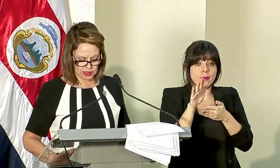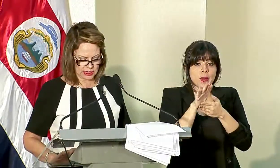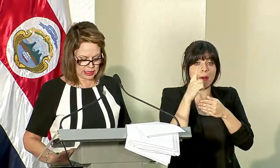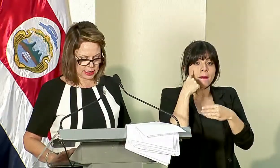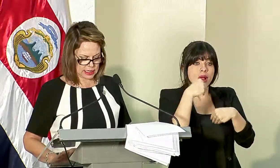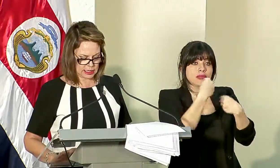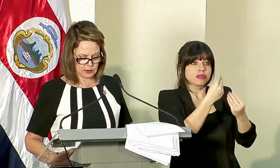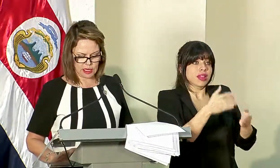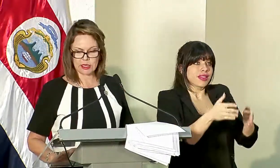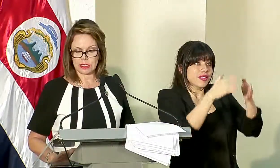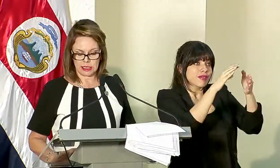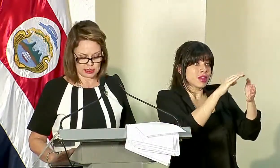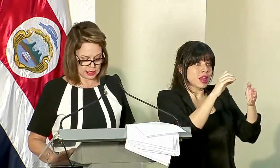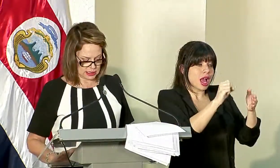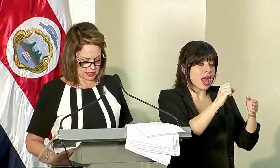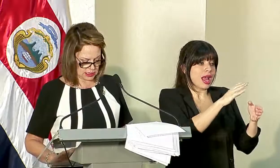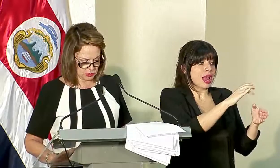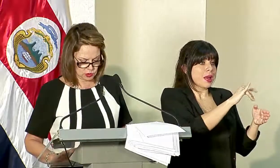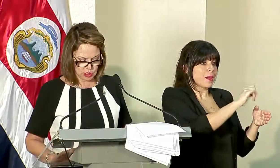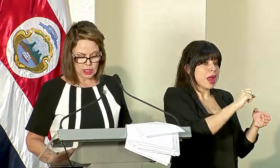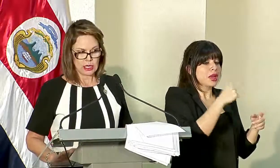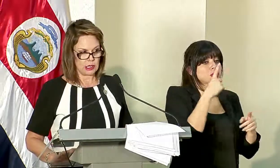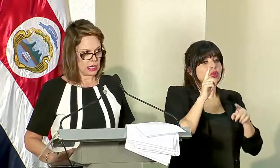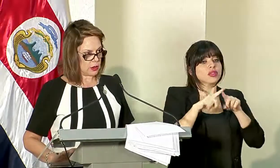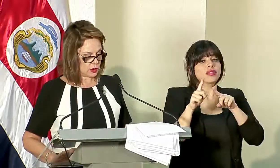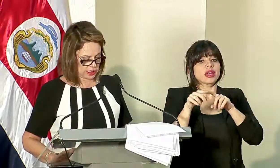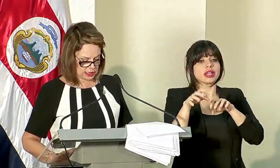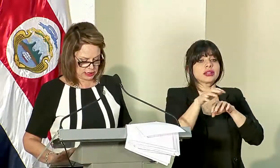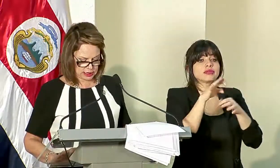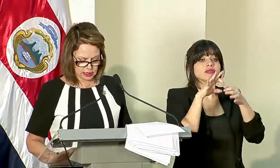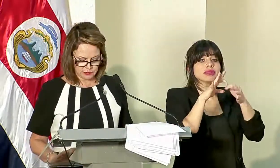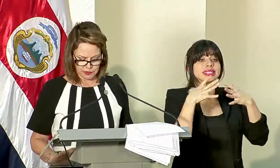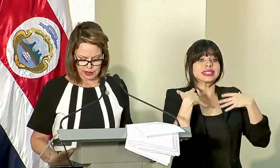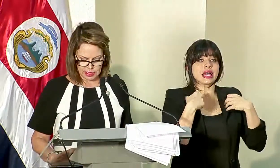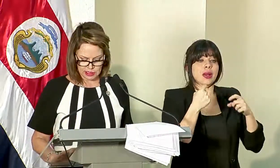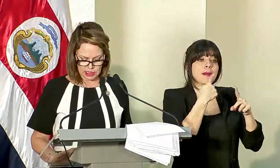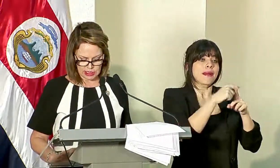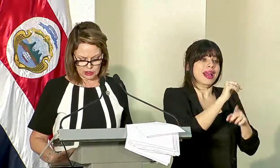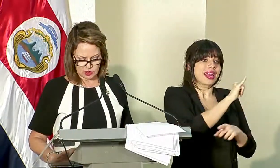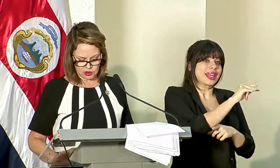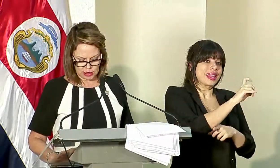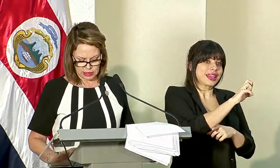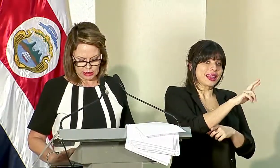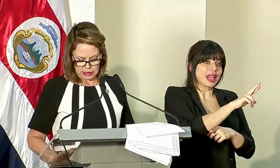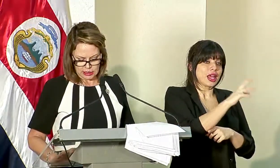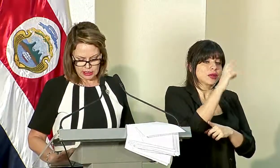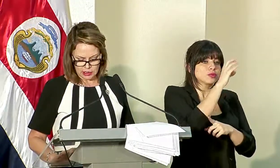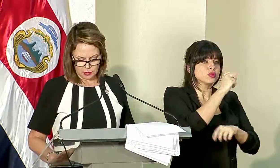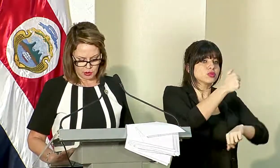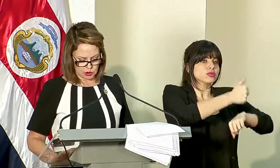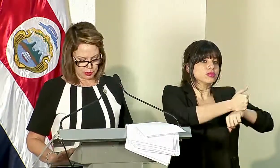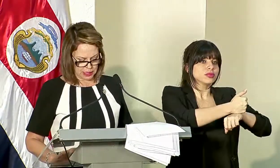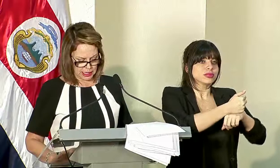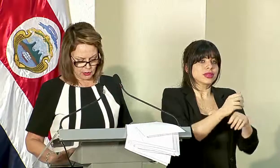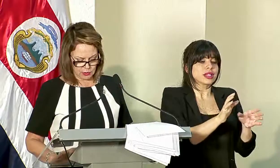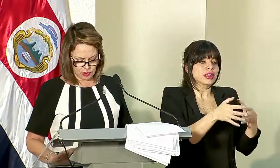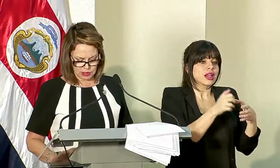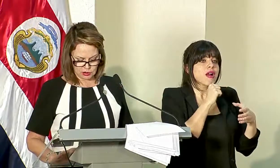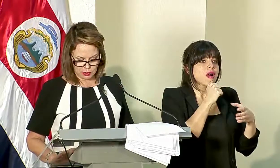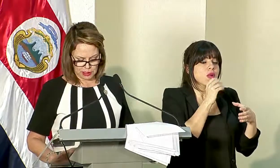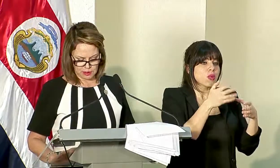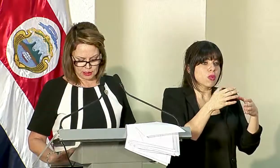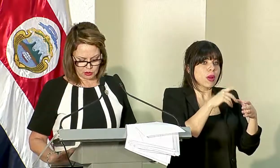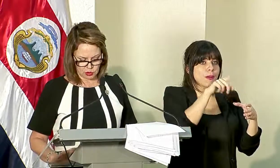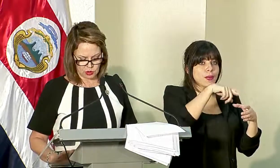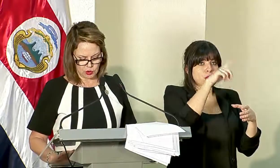edificios de la Caja, EVAIS y las sedes de salud. Y con el INDER, la instalación de reservorios para agua,